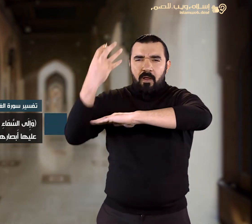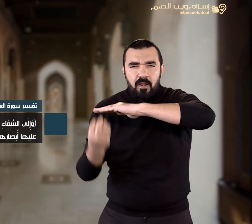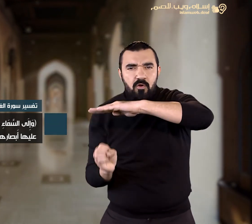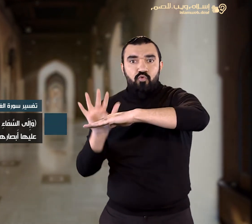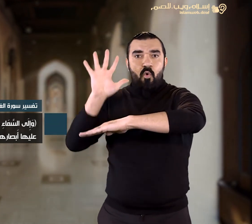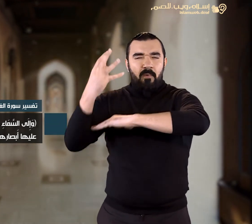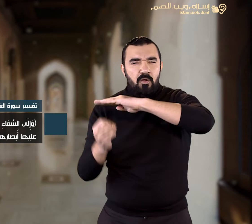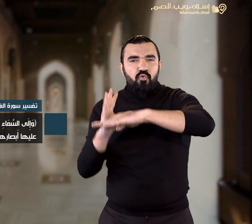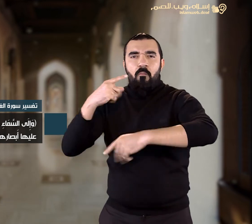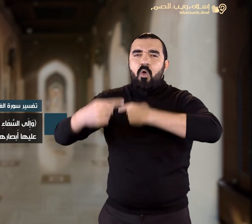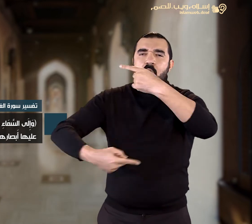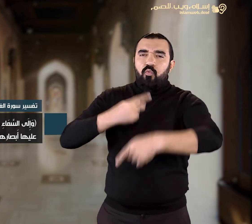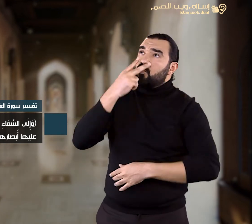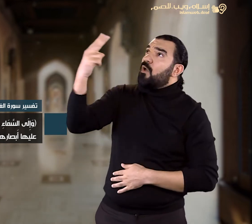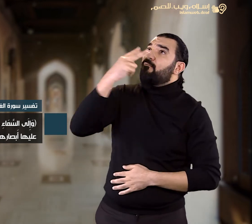كيف رفعت بلا عمد